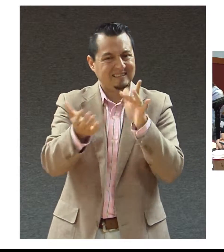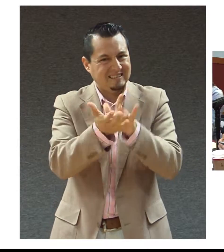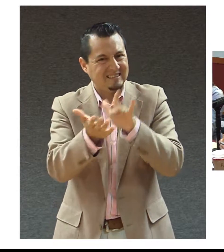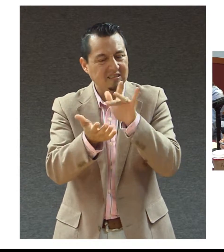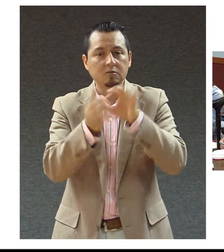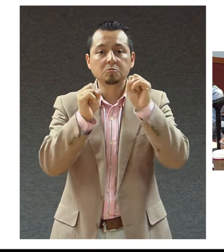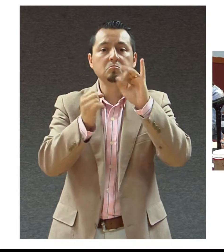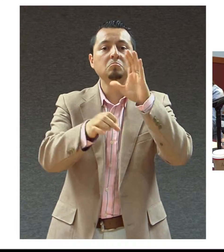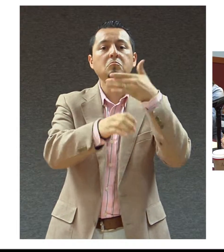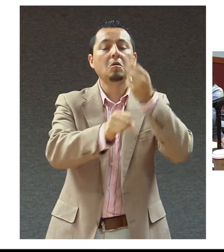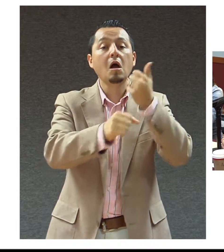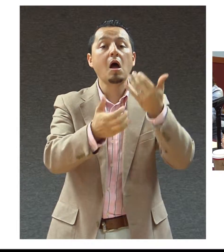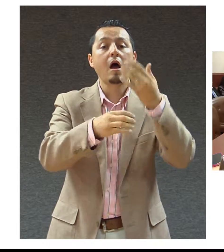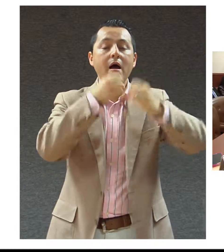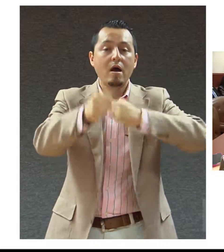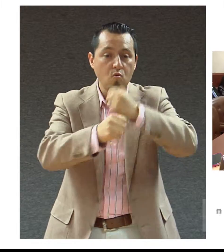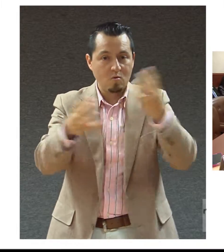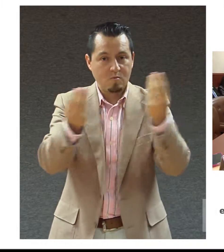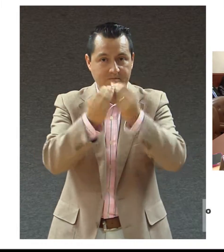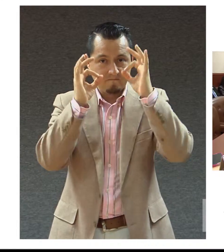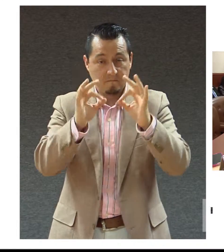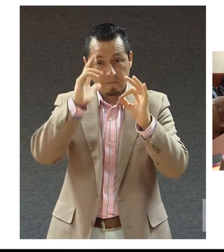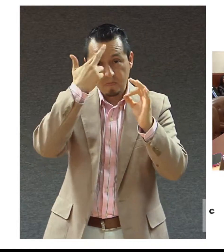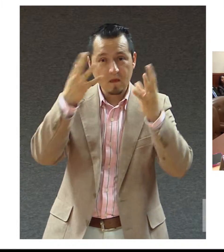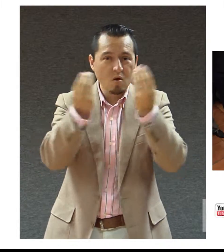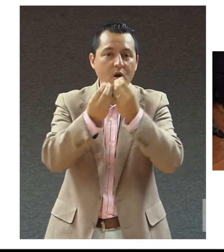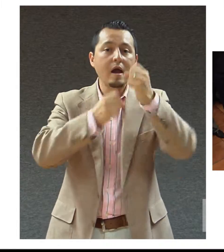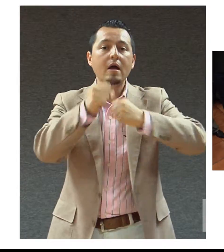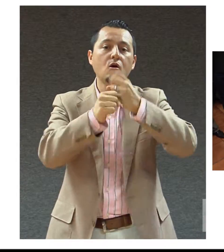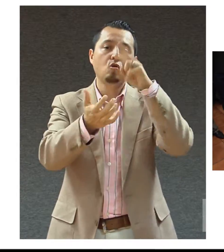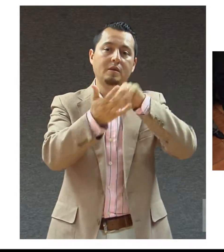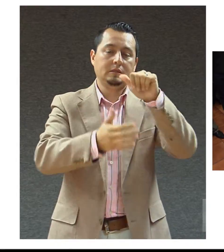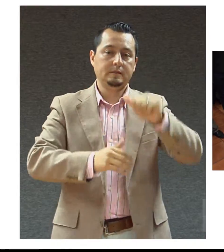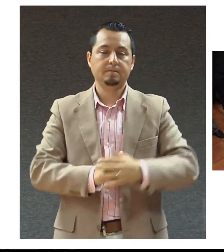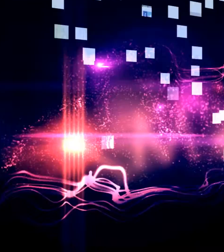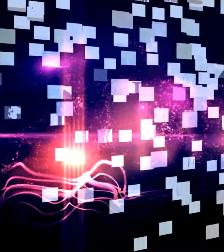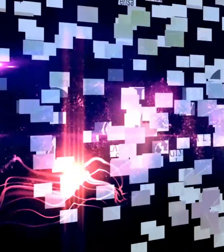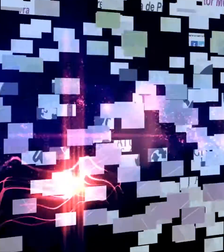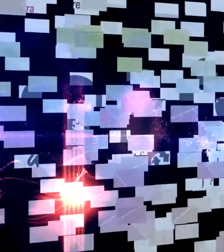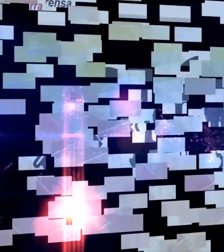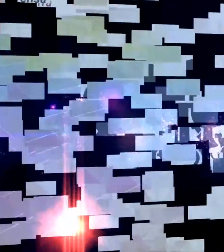han aprobado su Plan Anual de Actividades, documento que regirá su trabajo en el año 2016.